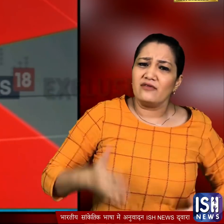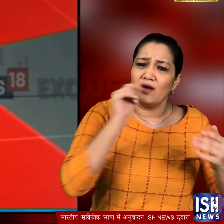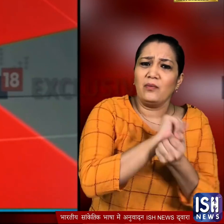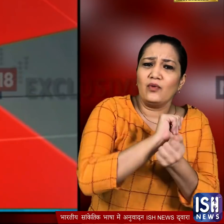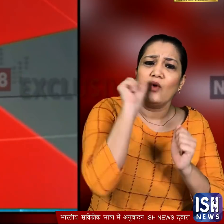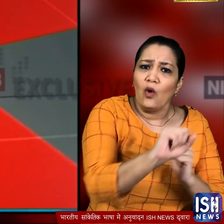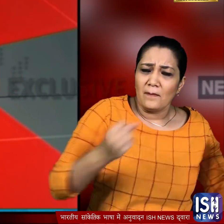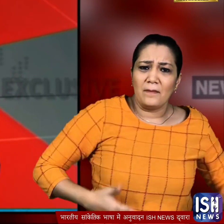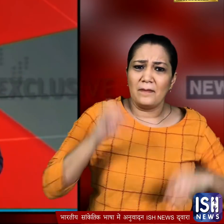का बवाल चल रहा